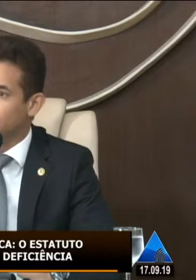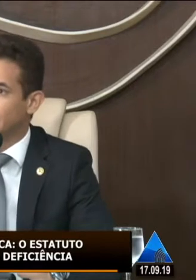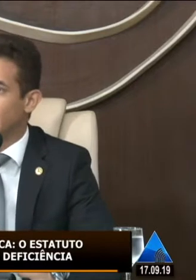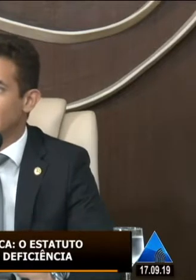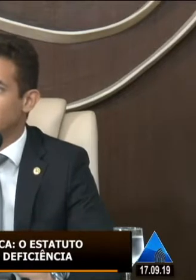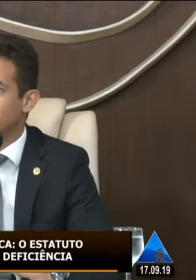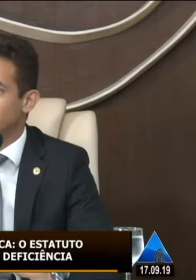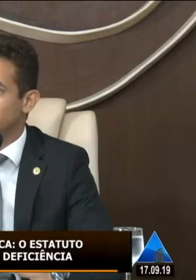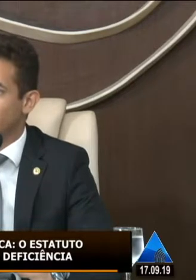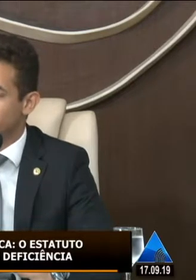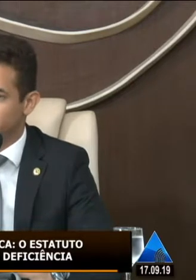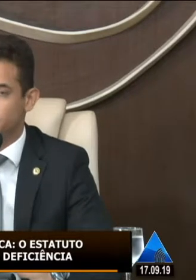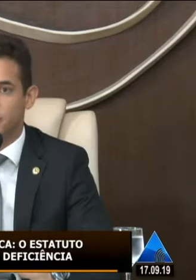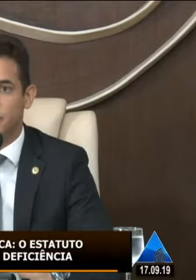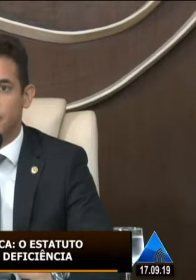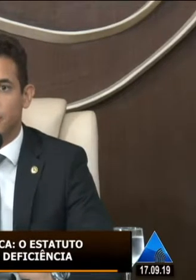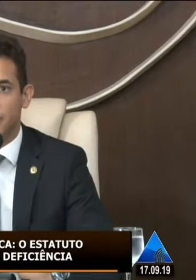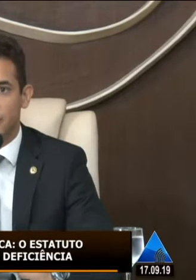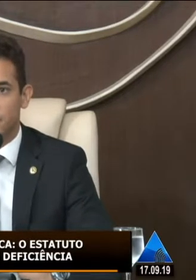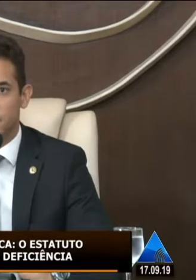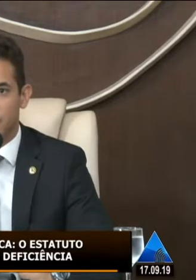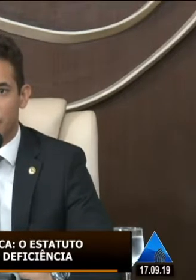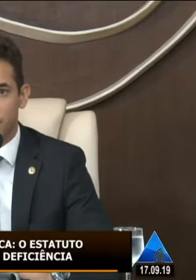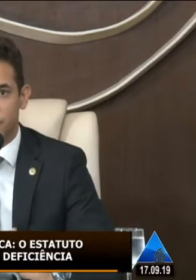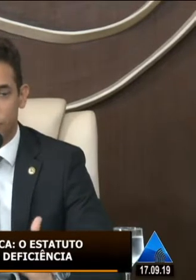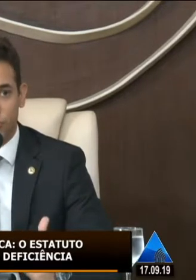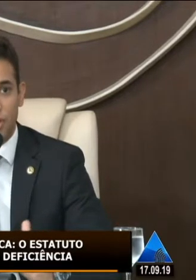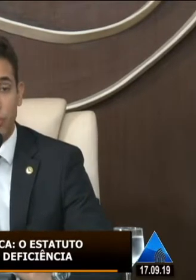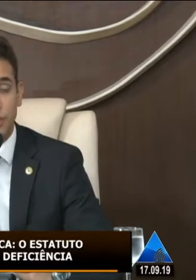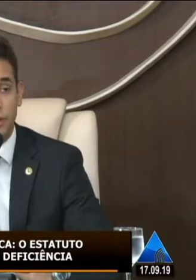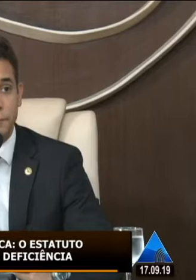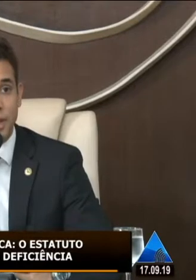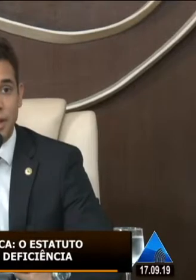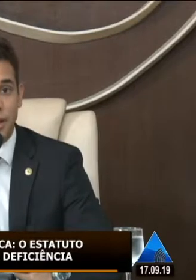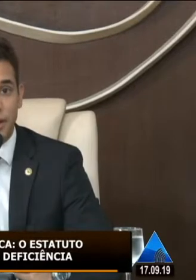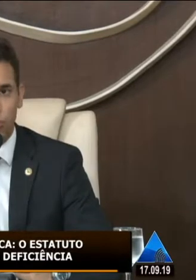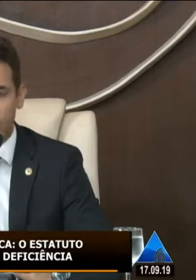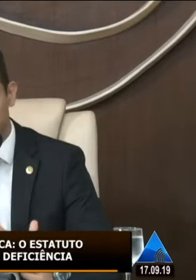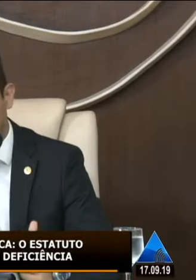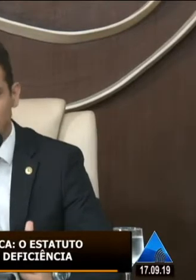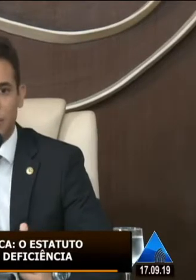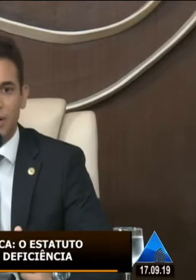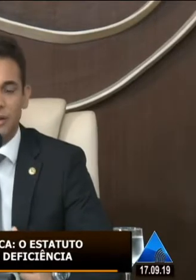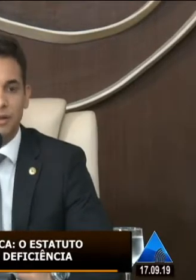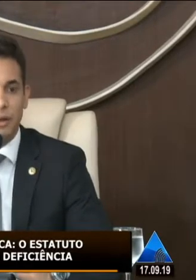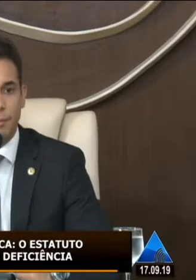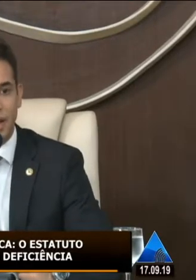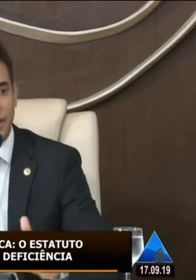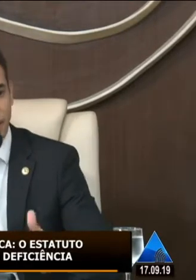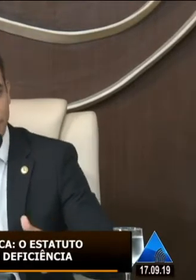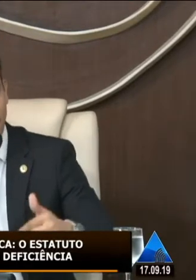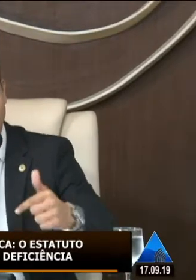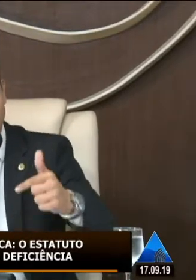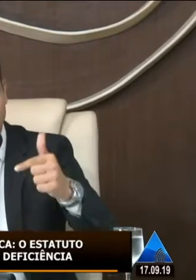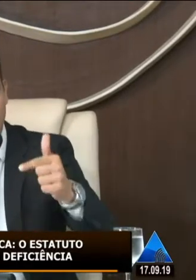possa contratar intérpretes, que esses intérpretes estejam aqui durante toda a semana, para